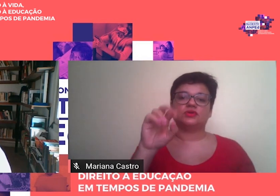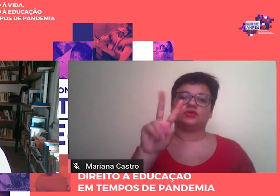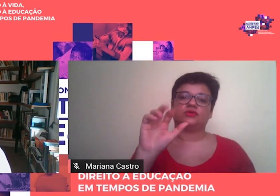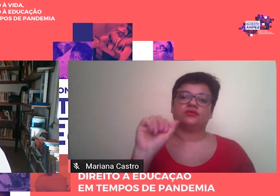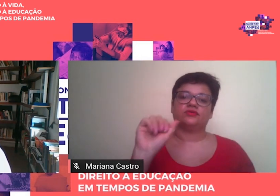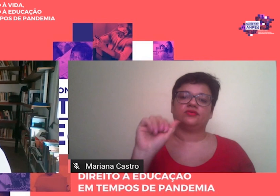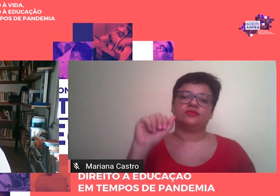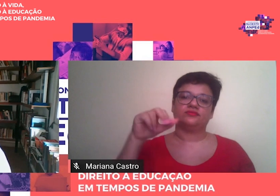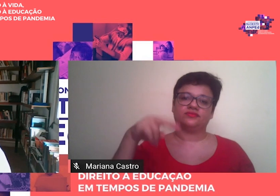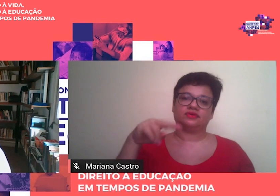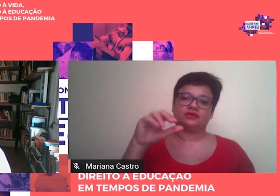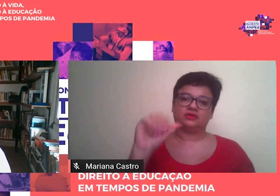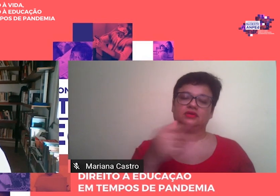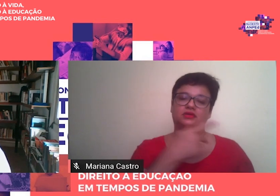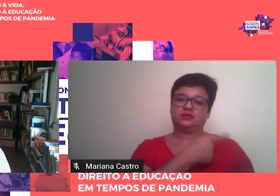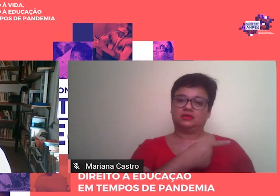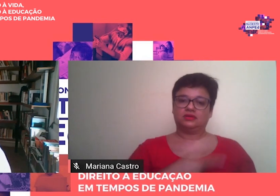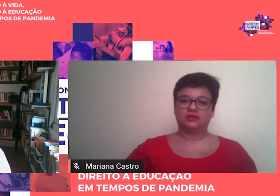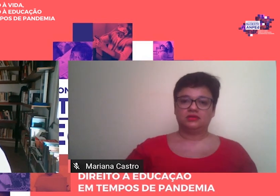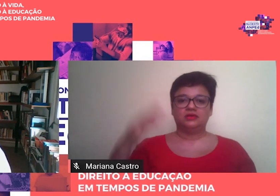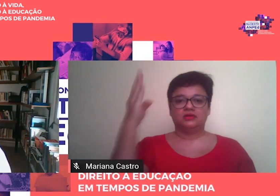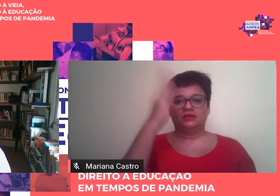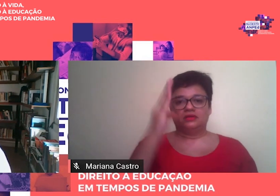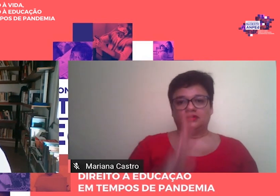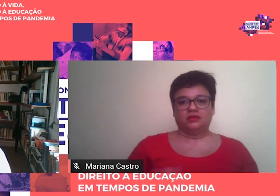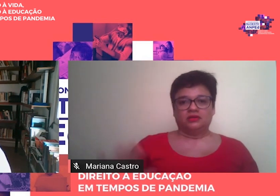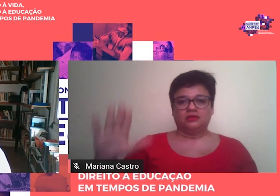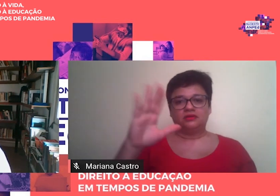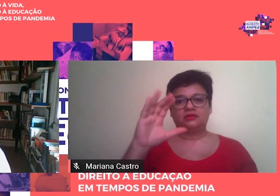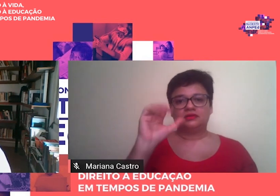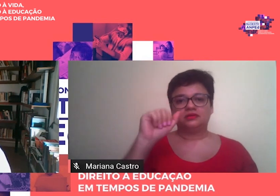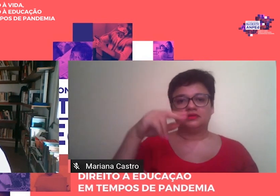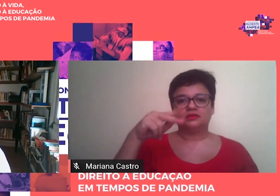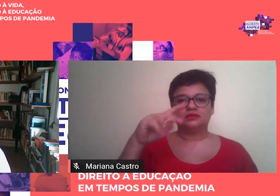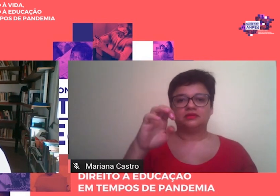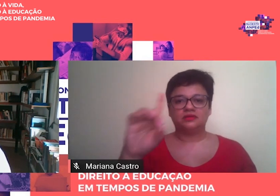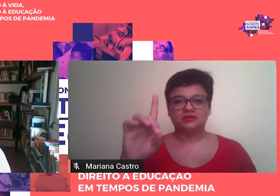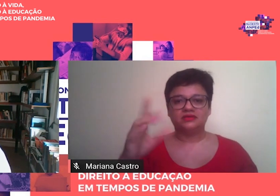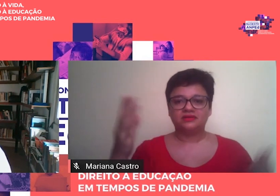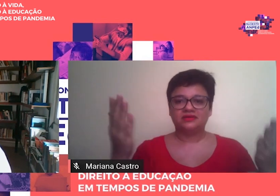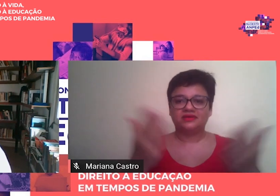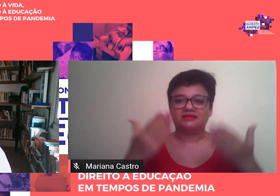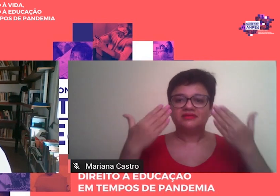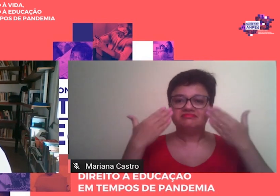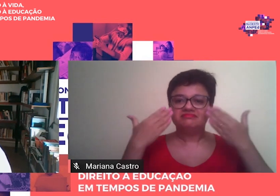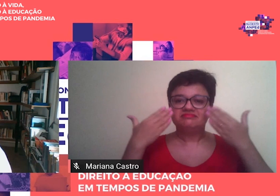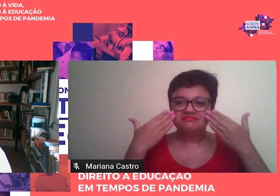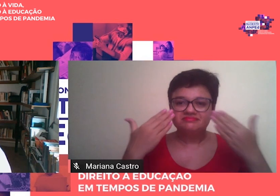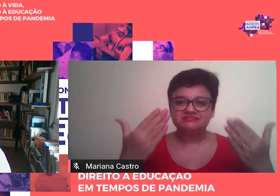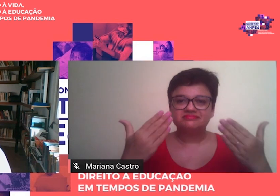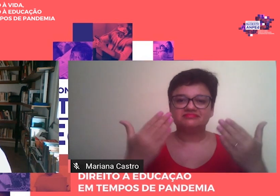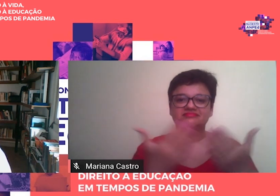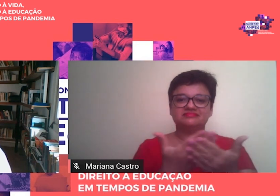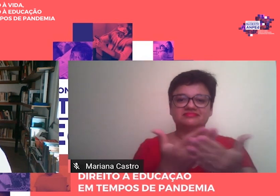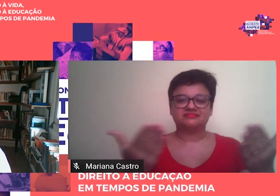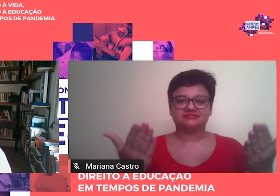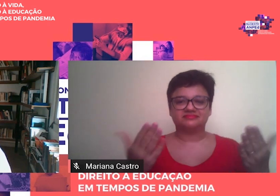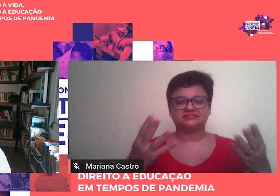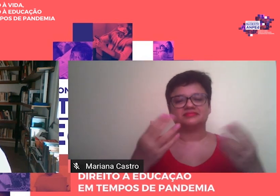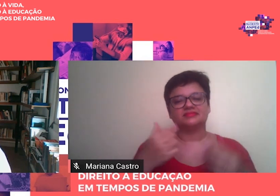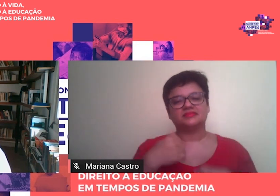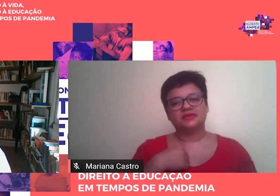nacional da Ampede, que veio a brilhantar essa sessão. E o meu